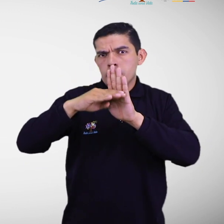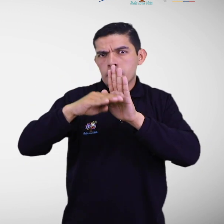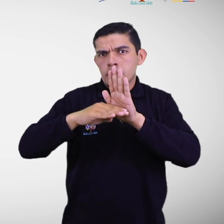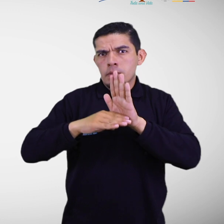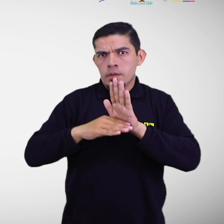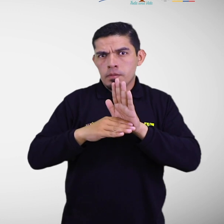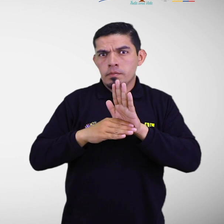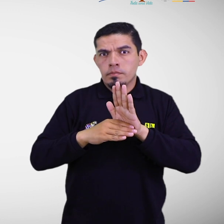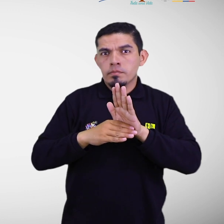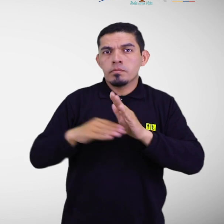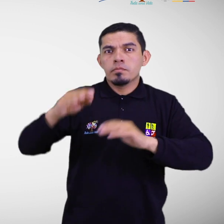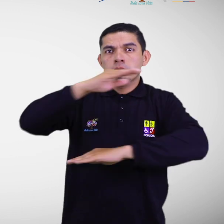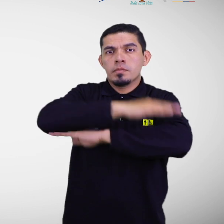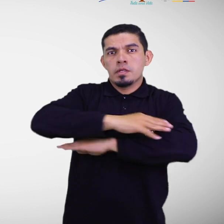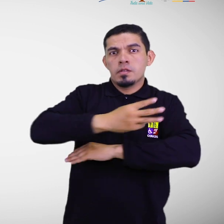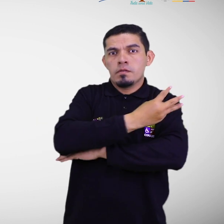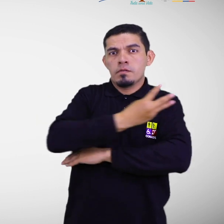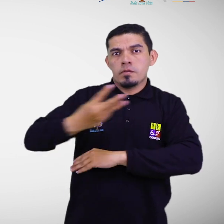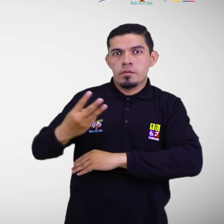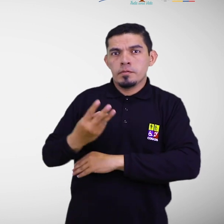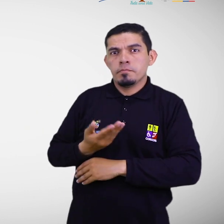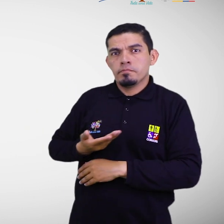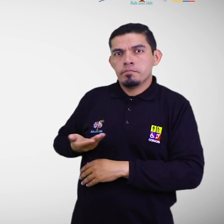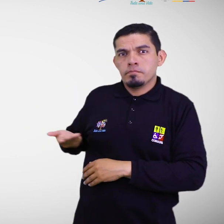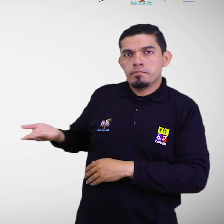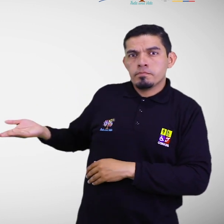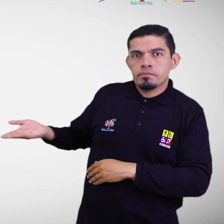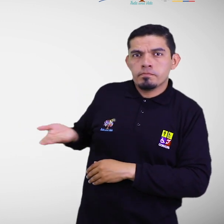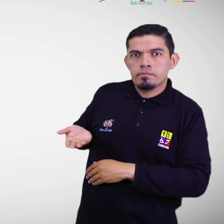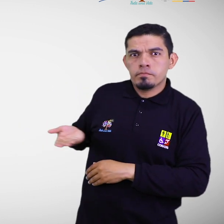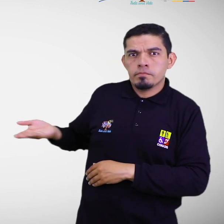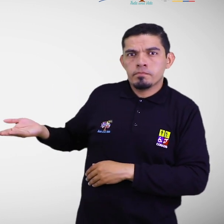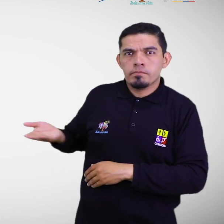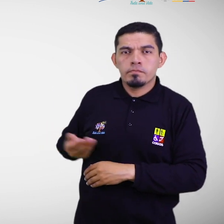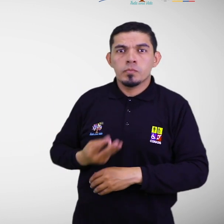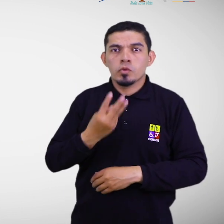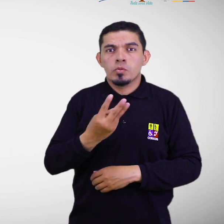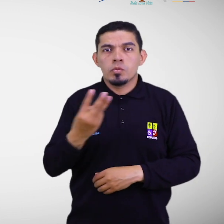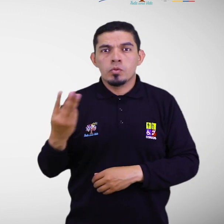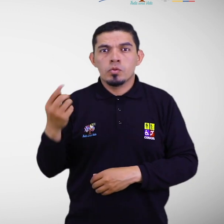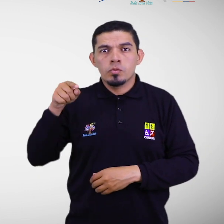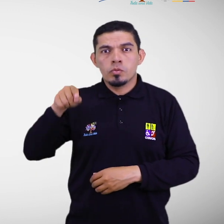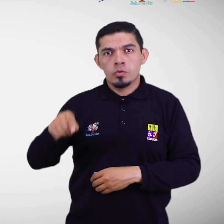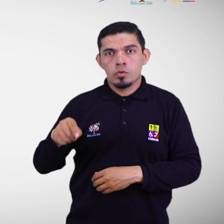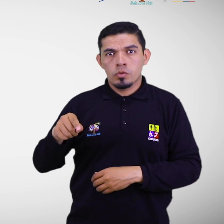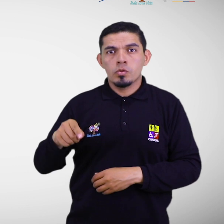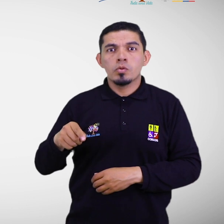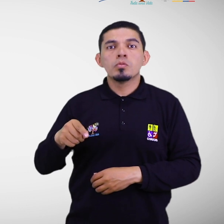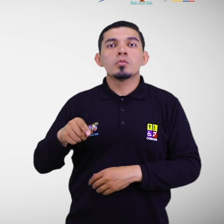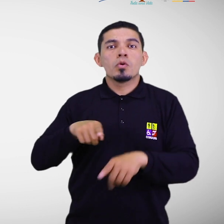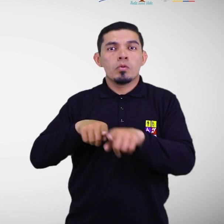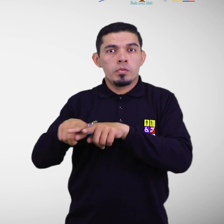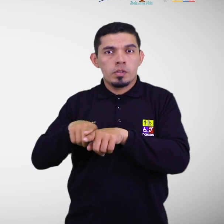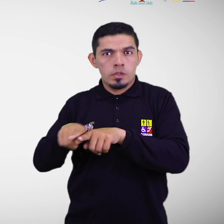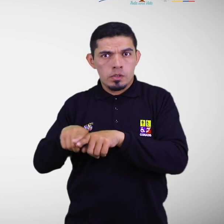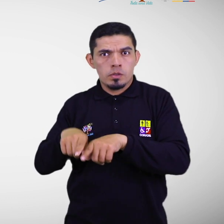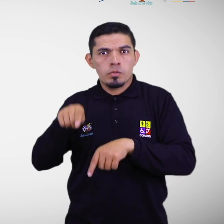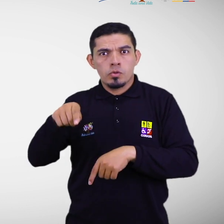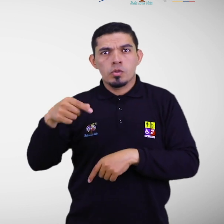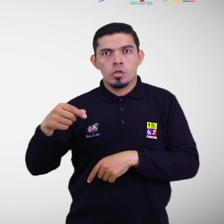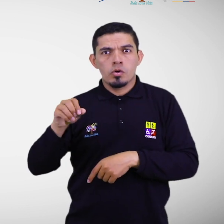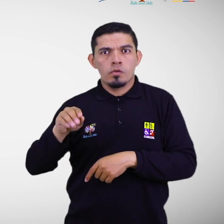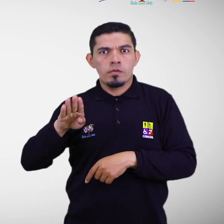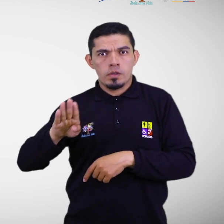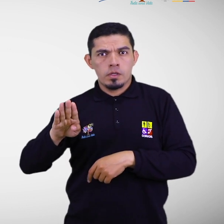enlace electrónico. HTTP. www.competencias.gov